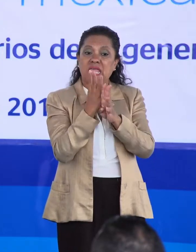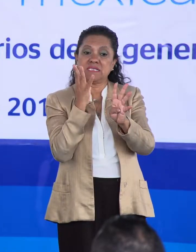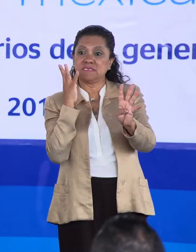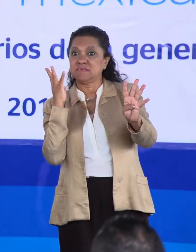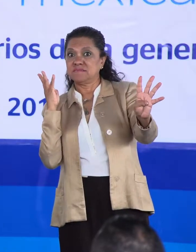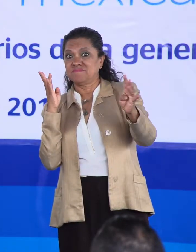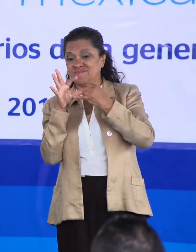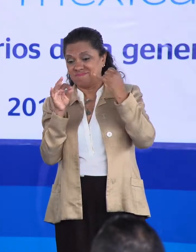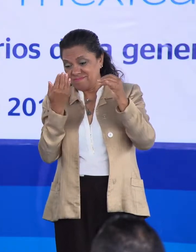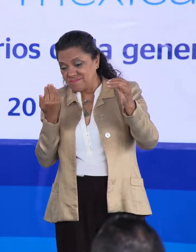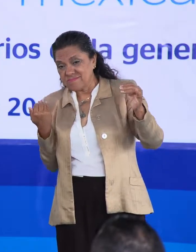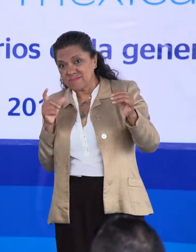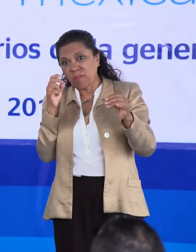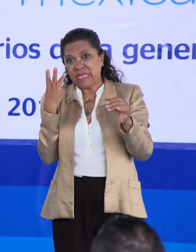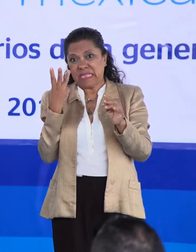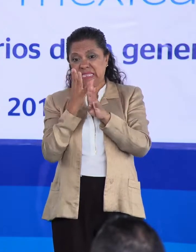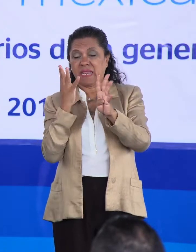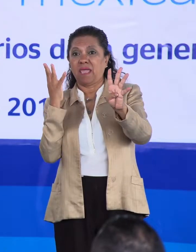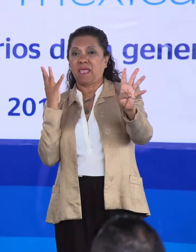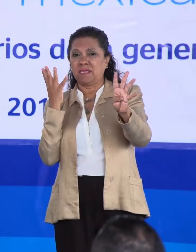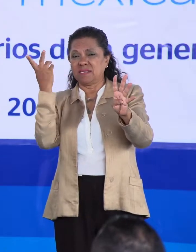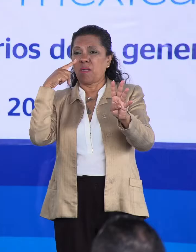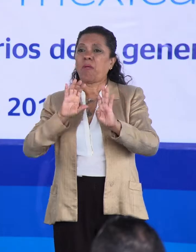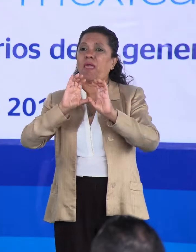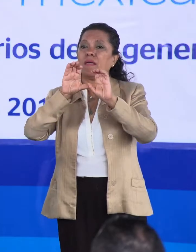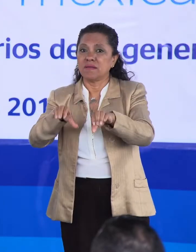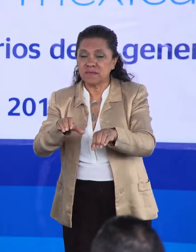23, en cobertura.